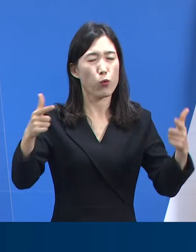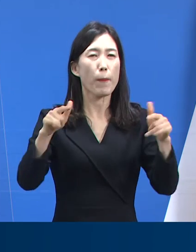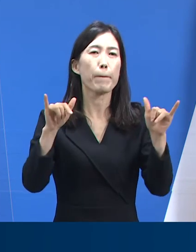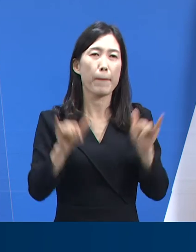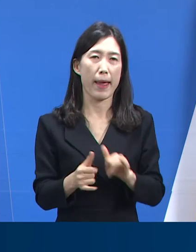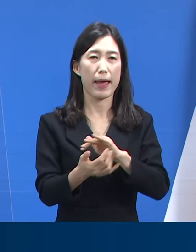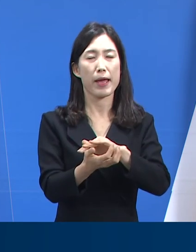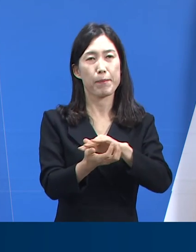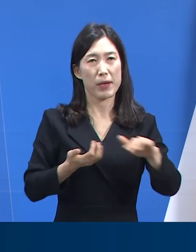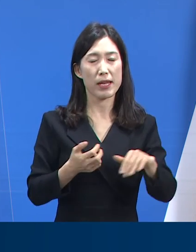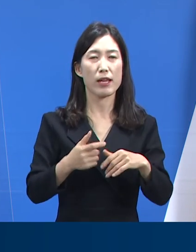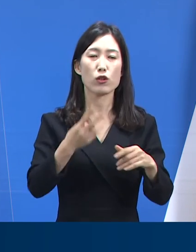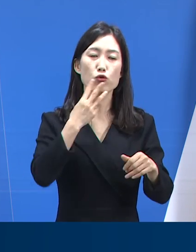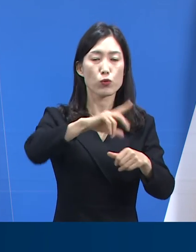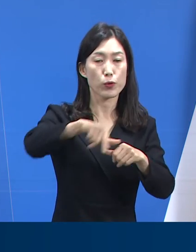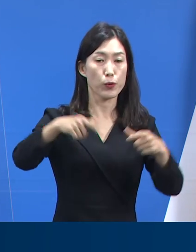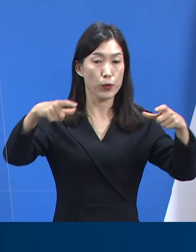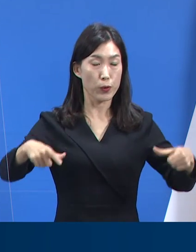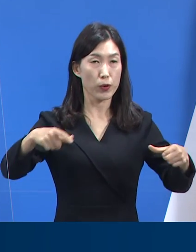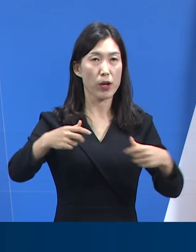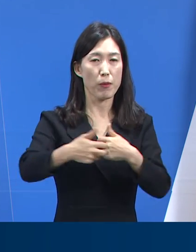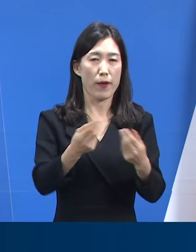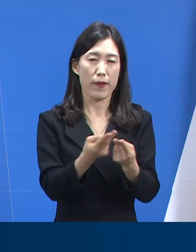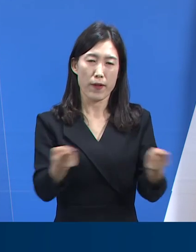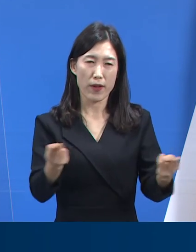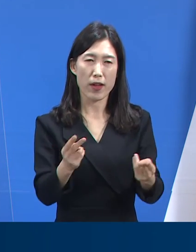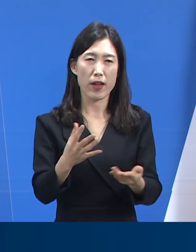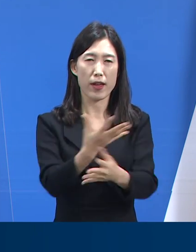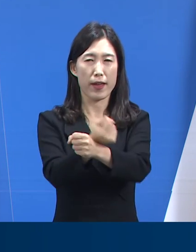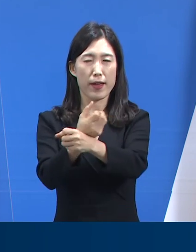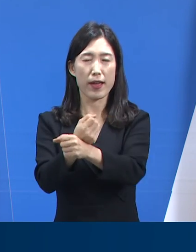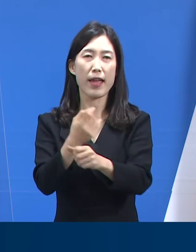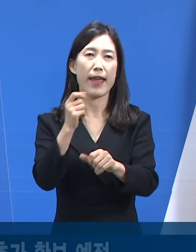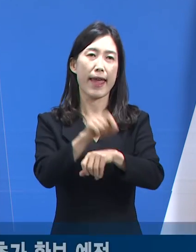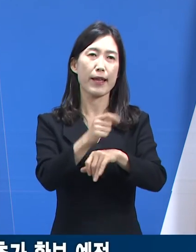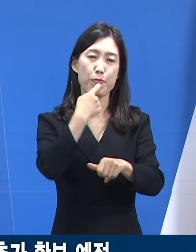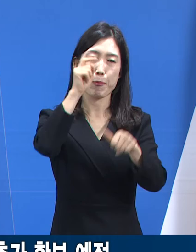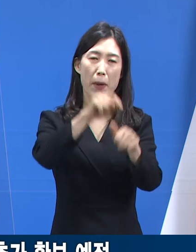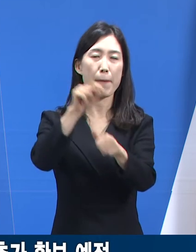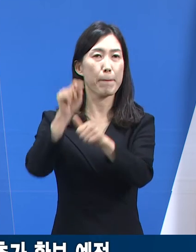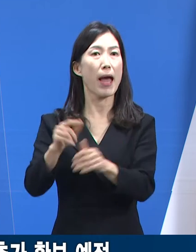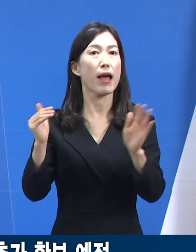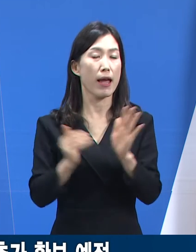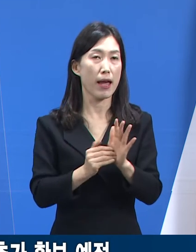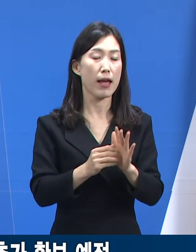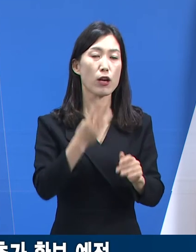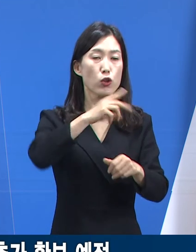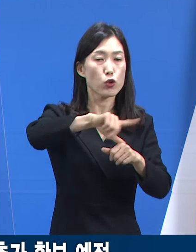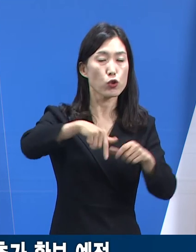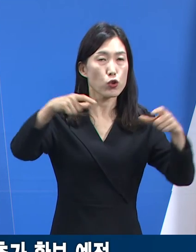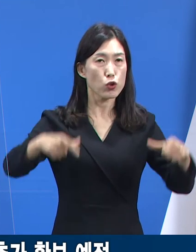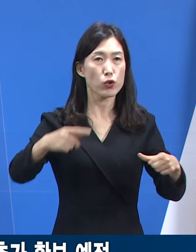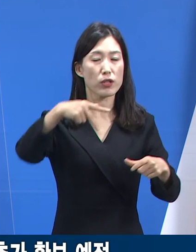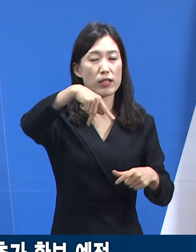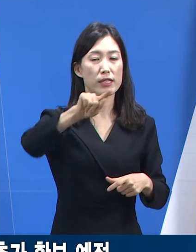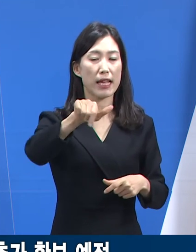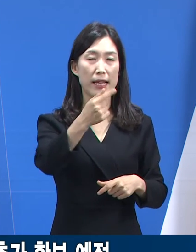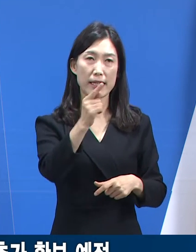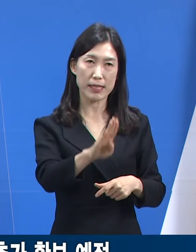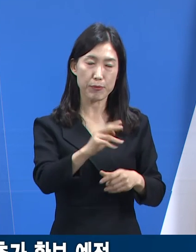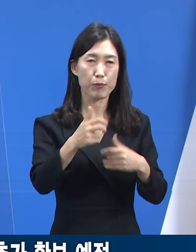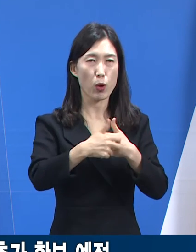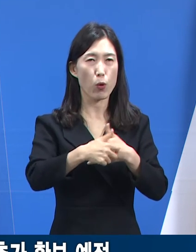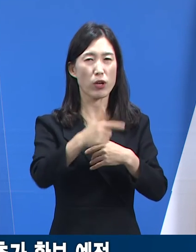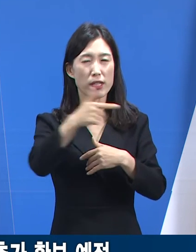대응하기 위해 수도권 병상 확보 행정명령을 시행하였습니다. 수도권 상급종합병원과 종합병원 등이